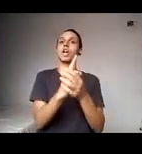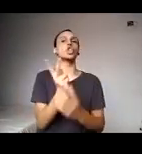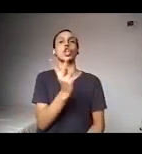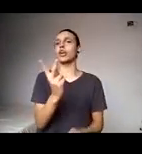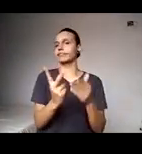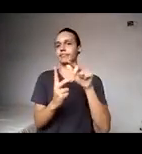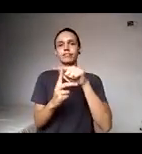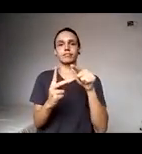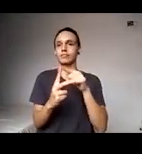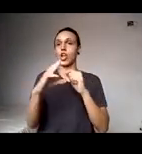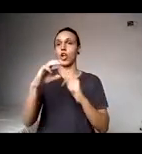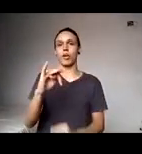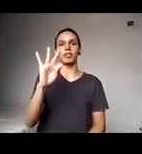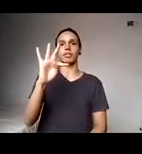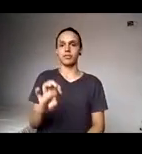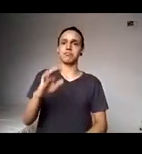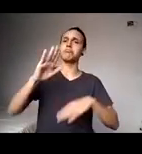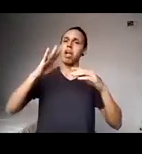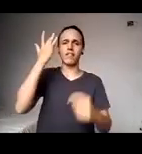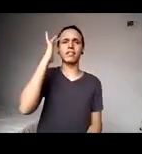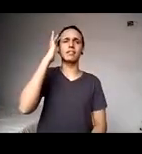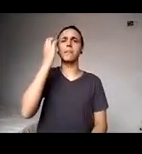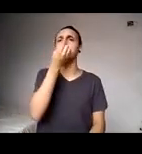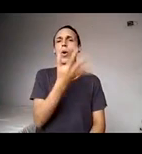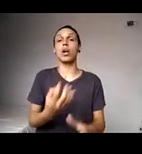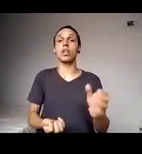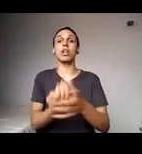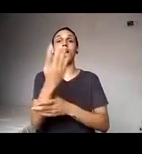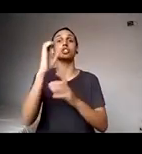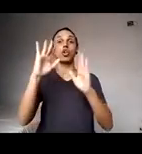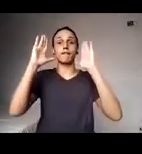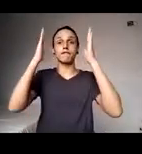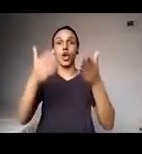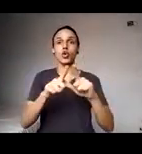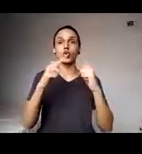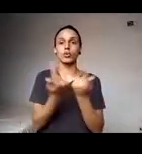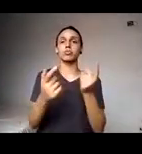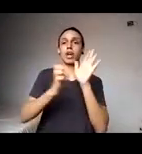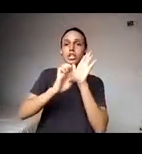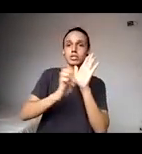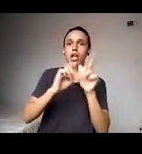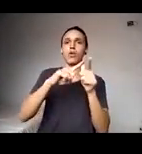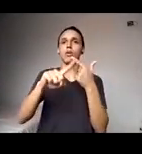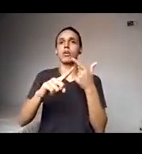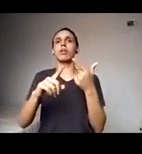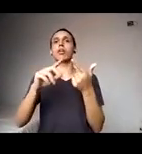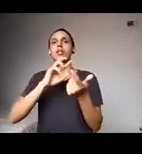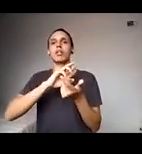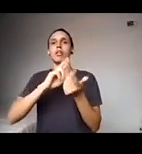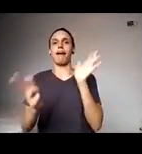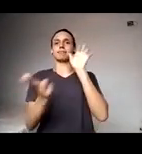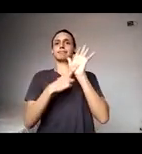grupo de trabalho para discutir a questão dos editais e das ações afirmativas com todos os comitês e com outras unidades para saber o que